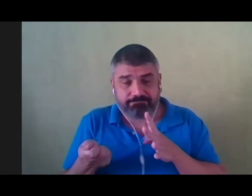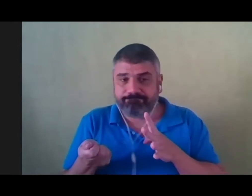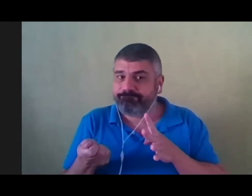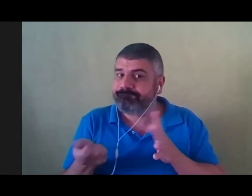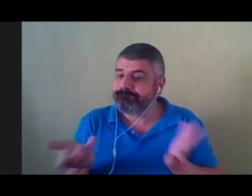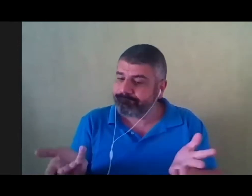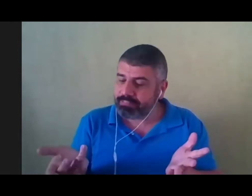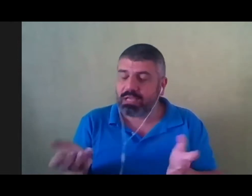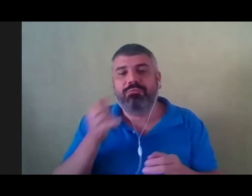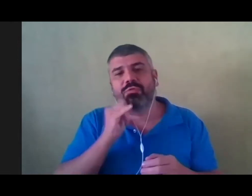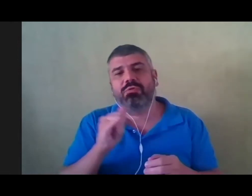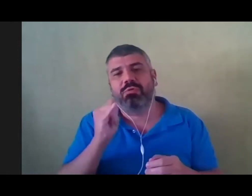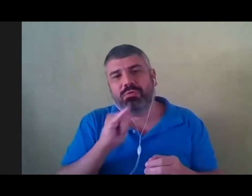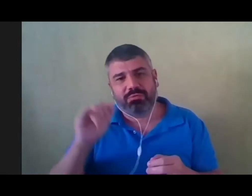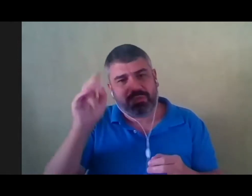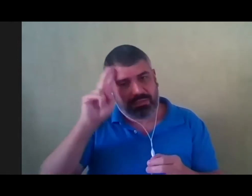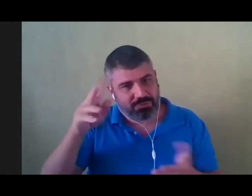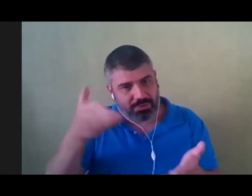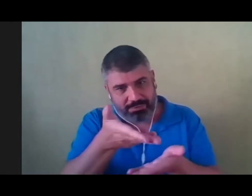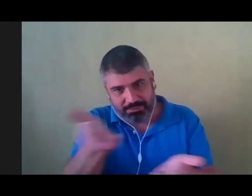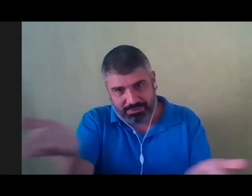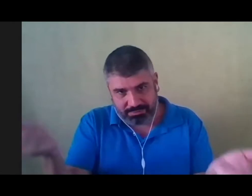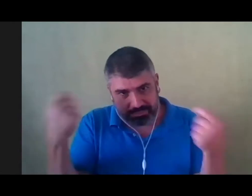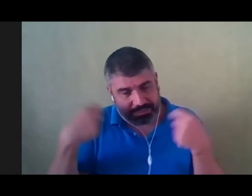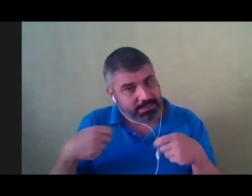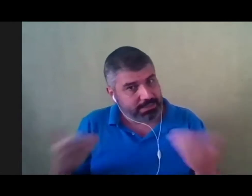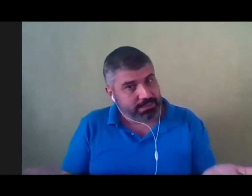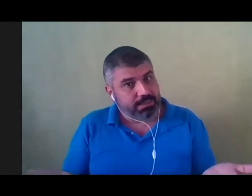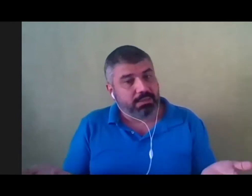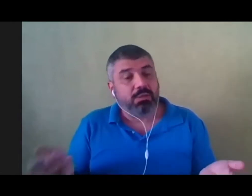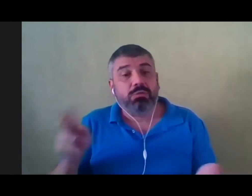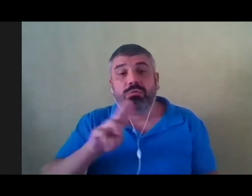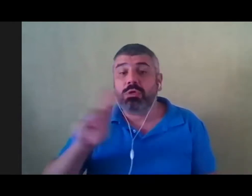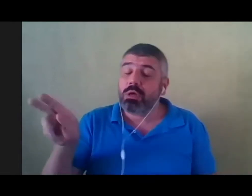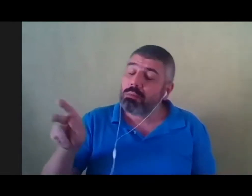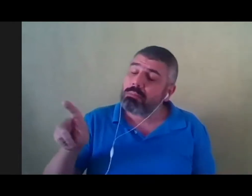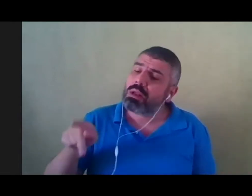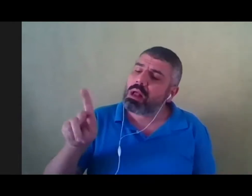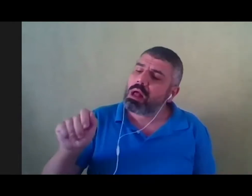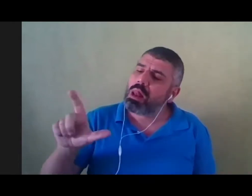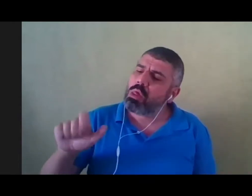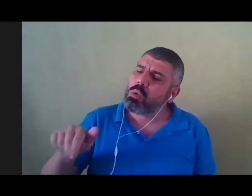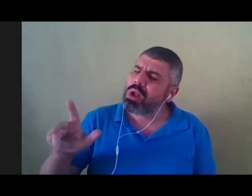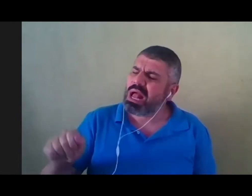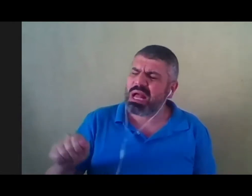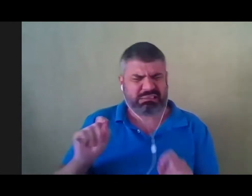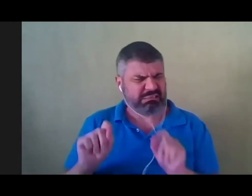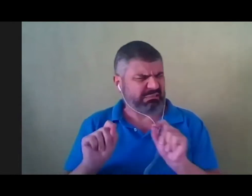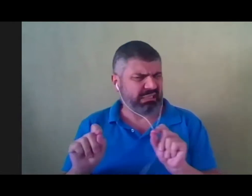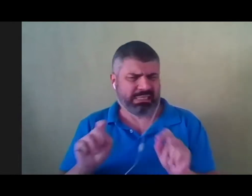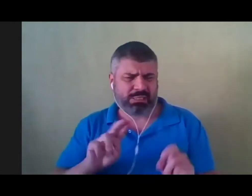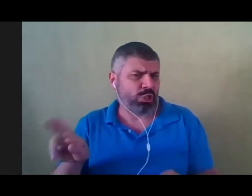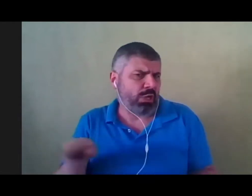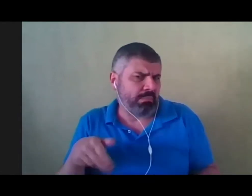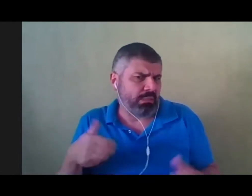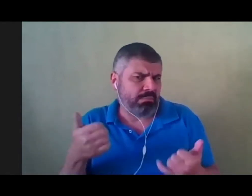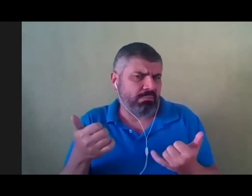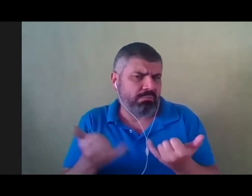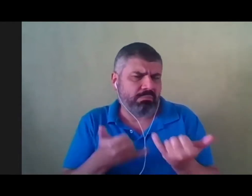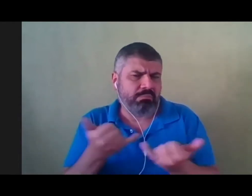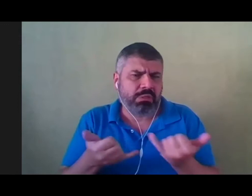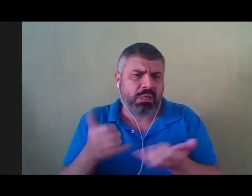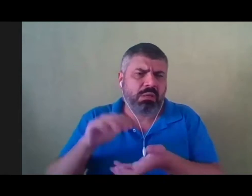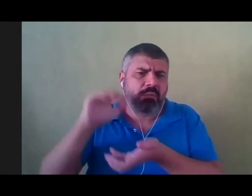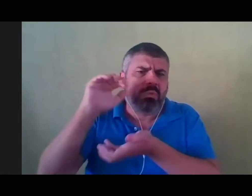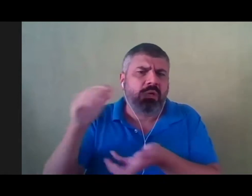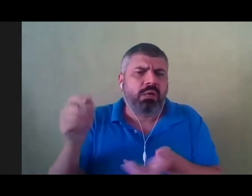ter que contar essa história, Jerusa tá vendo? Não sabe o nome da boneca Calunga. E quem é a boneca Calunga? Me ajuda. Ela vai ficar aqui me